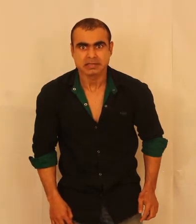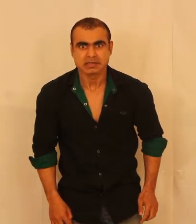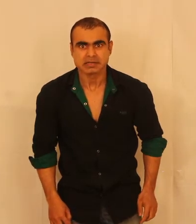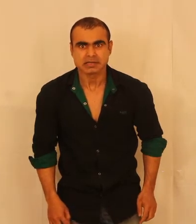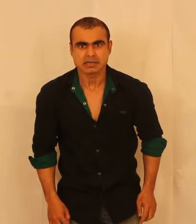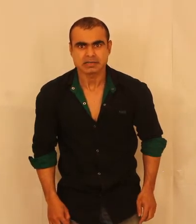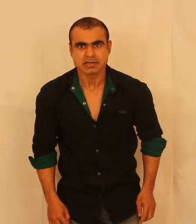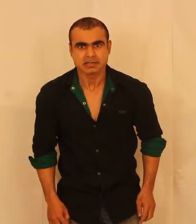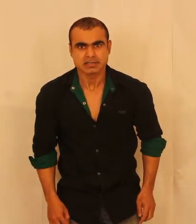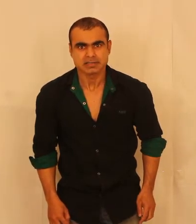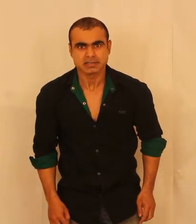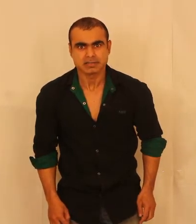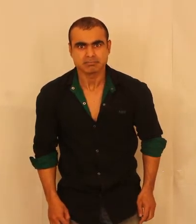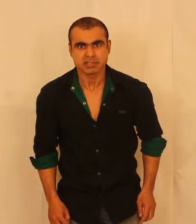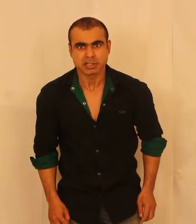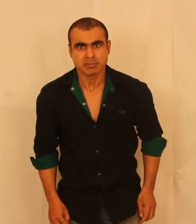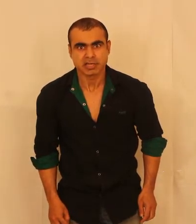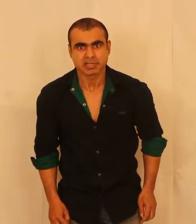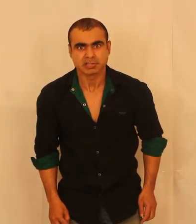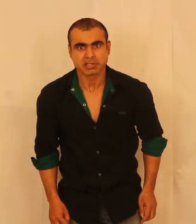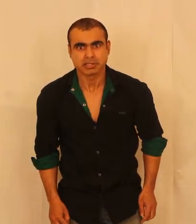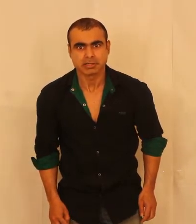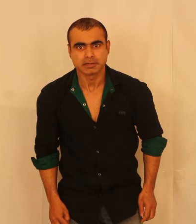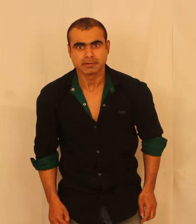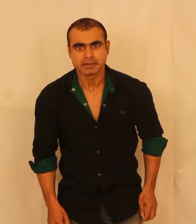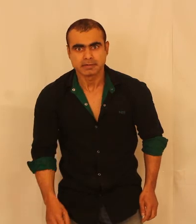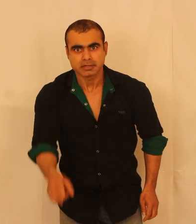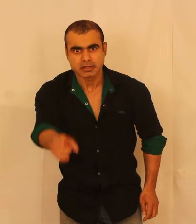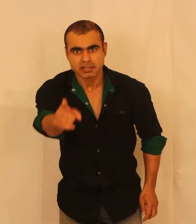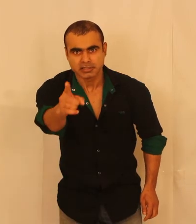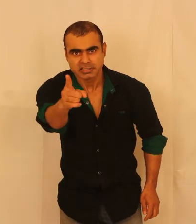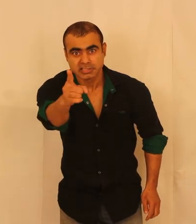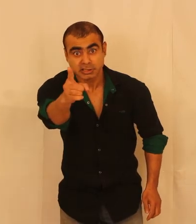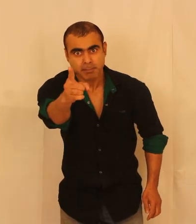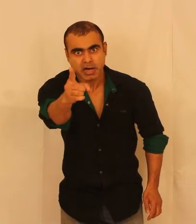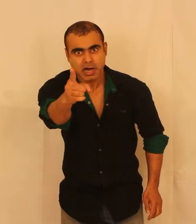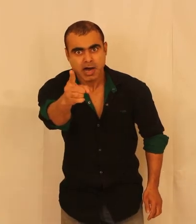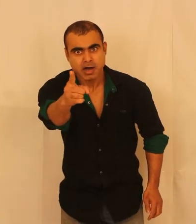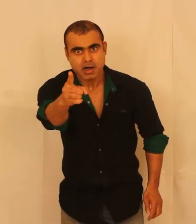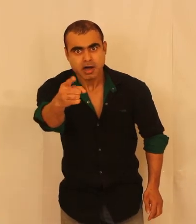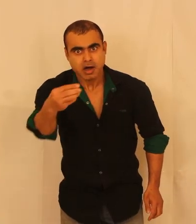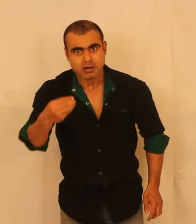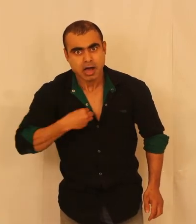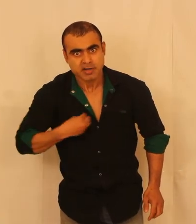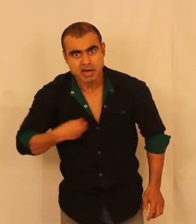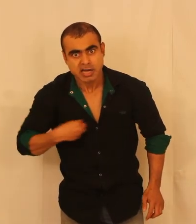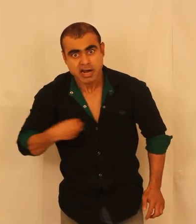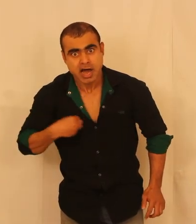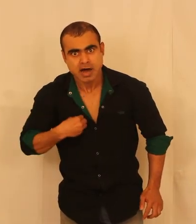साली, घर की इज़त मिट्टी में मिलाने चली थी इद का बकरा और हमरा नखरा